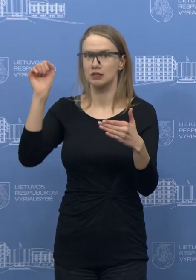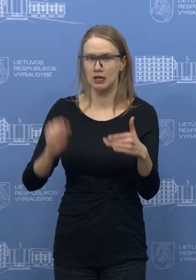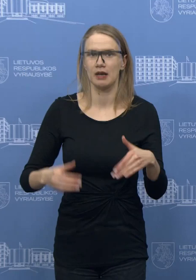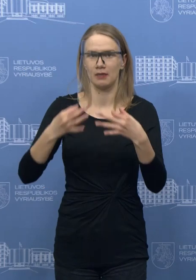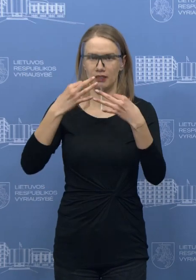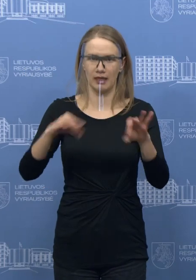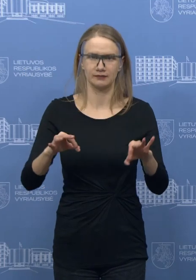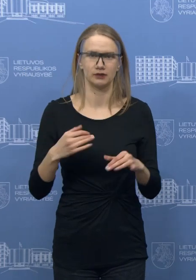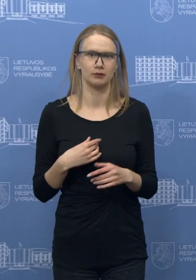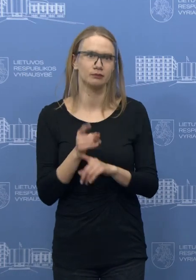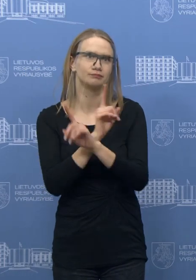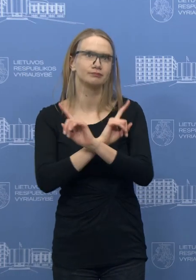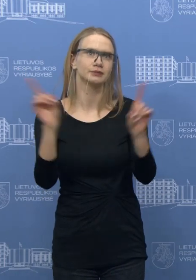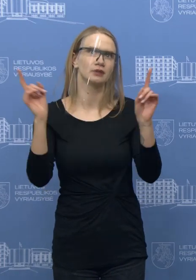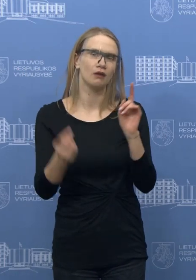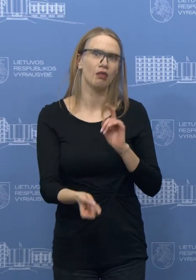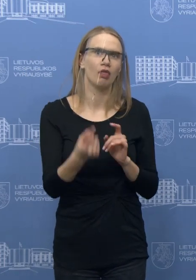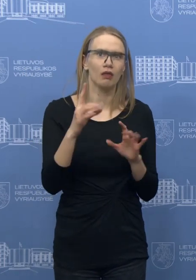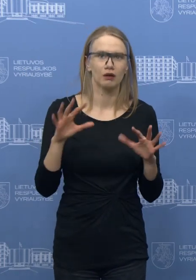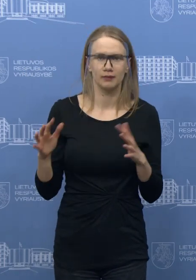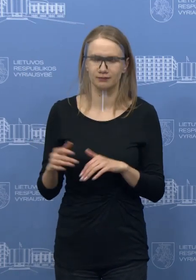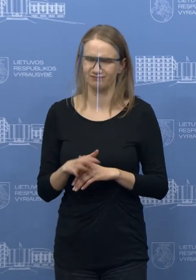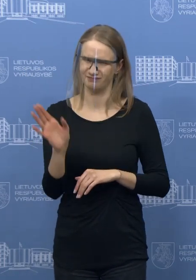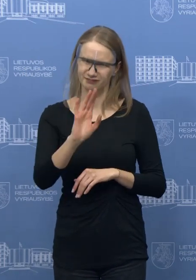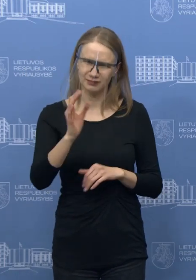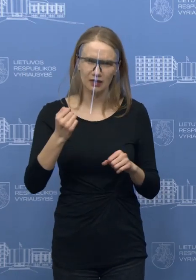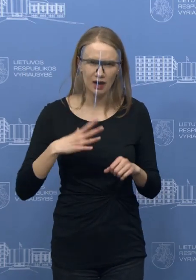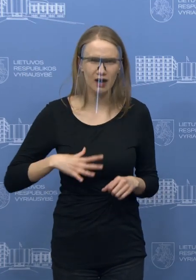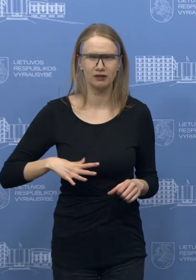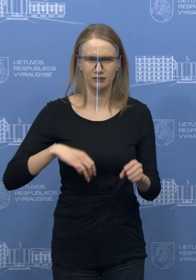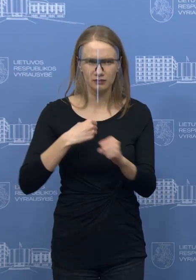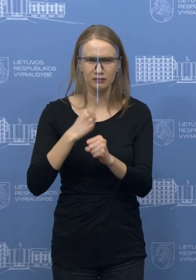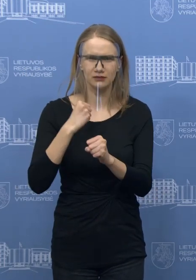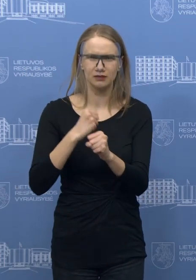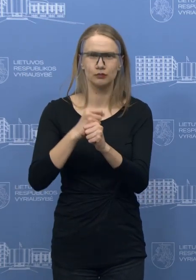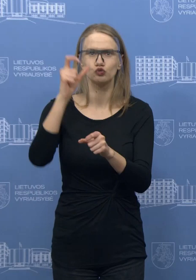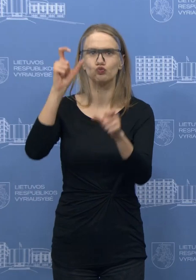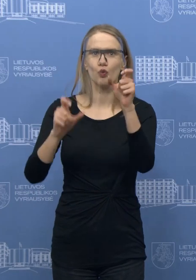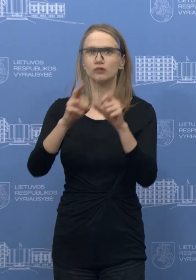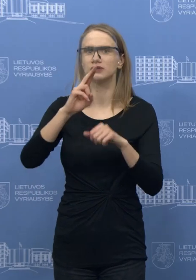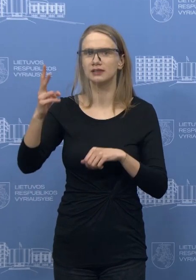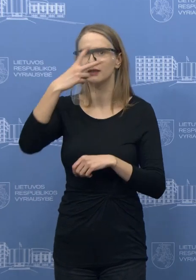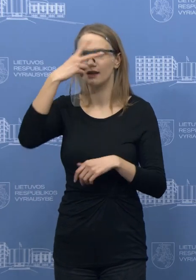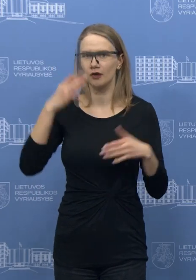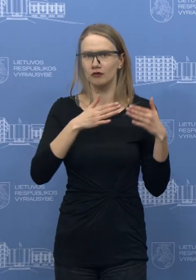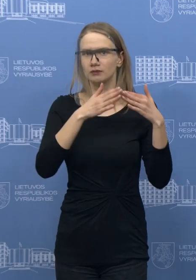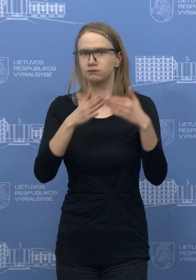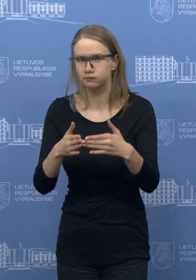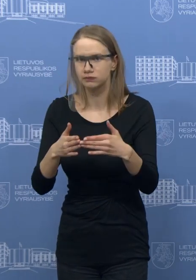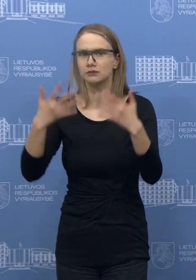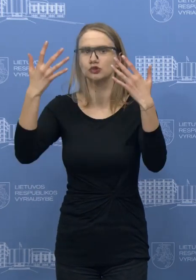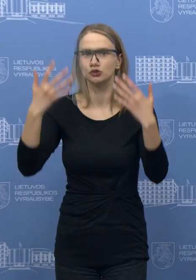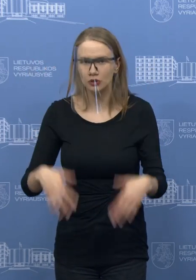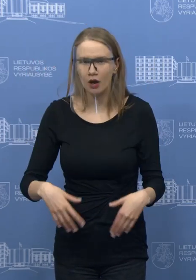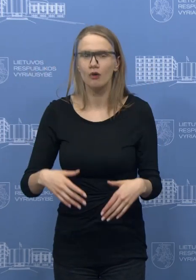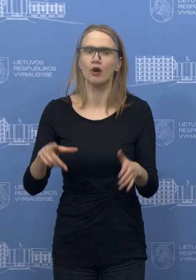nebesistebėti, reikia tiesiog kantriai dirbti, kad būtų užtikrintas šitų žmonių, atvažiavusių žmonių, grįžusių į Lietuvą, tinkamas ir